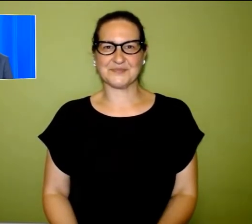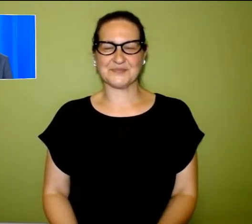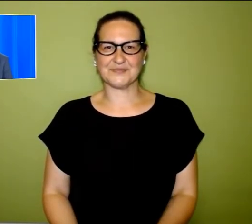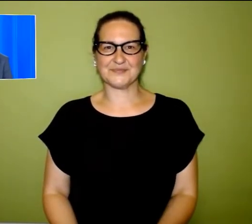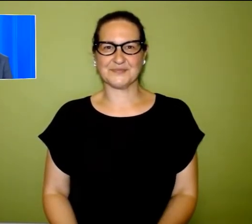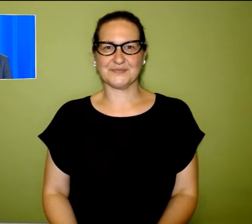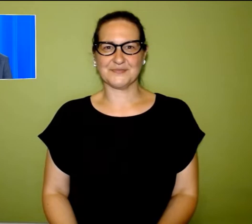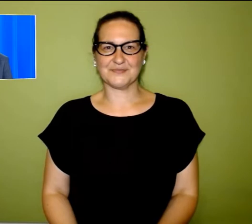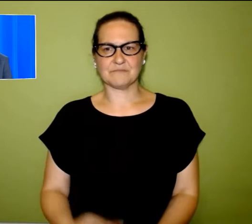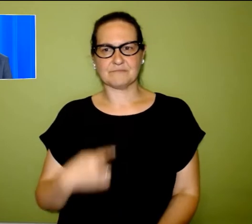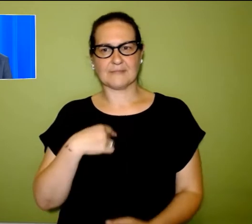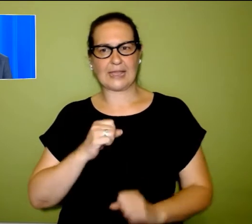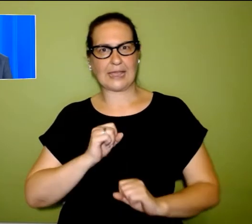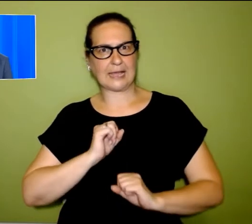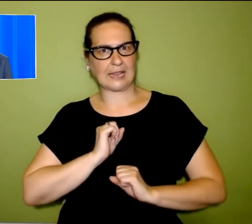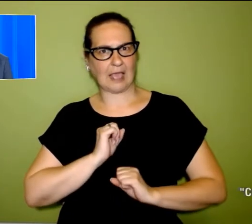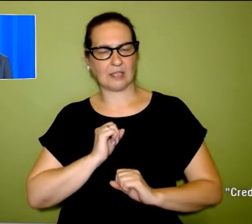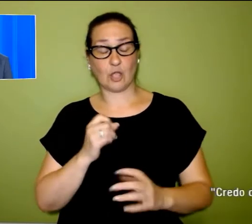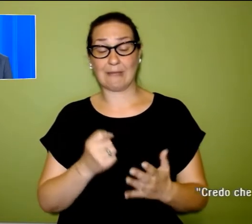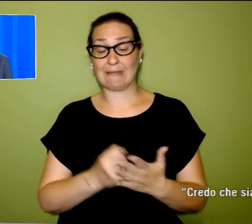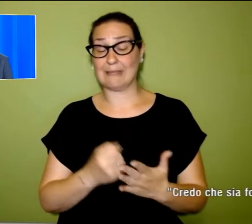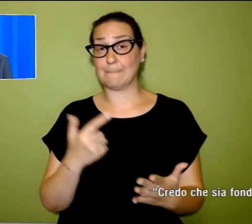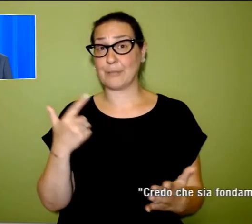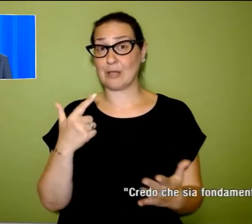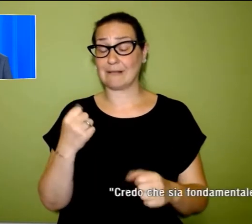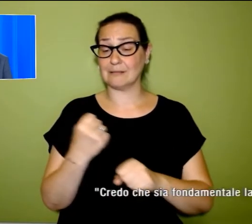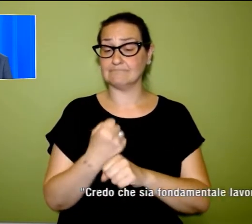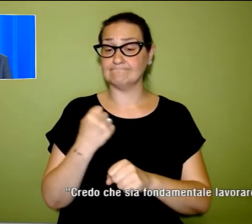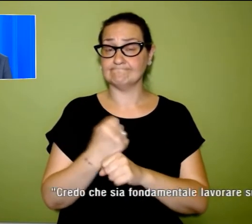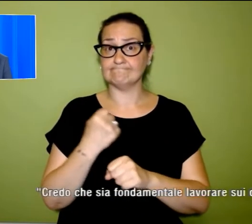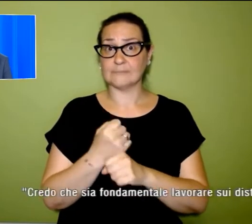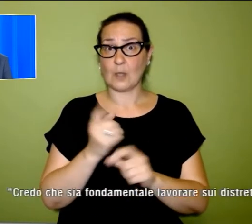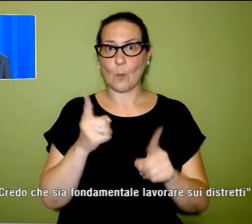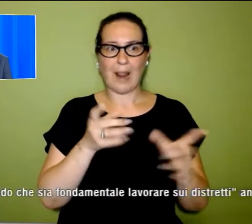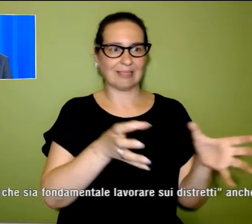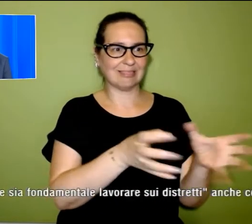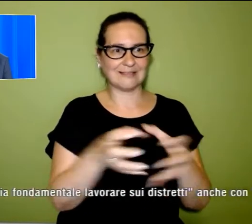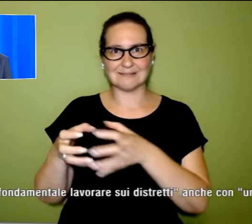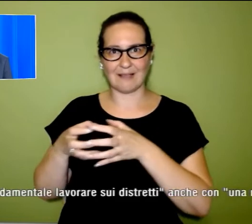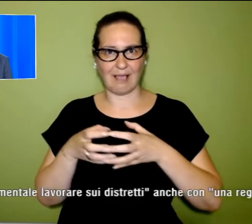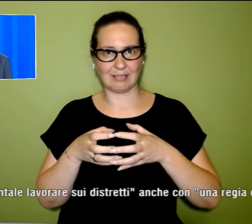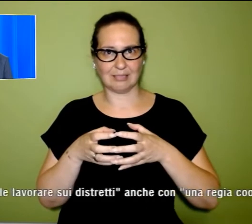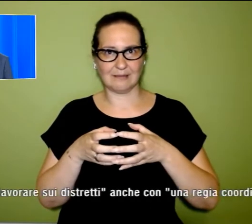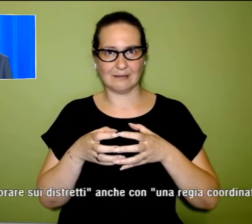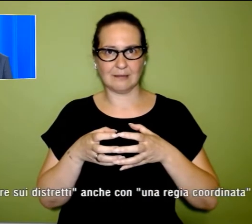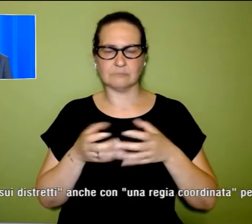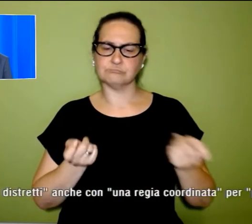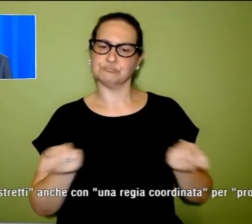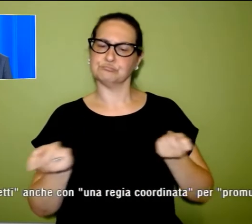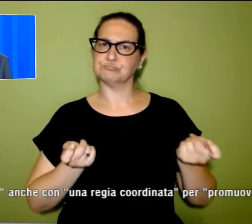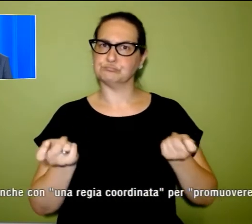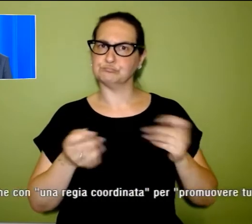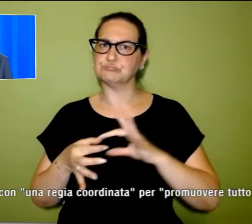Credo che sia fondamentale lavorare sui distretti anche con una regia coordinata per